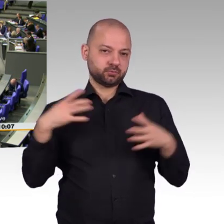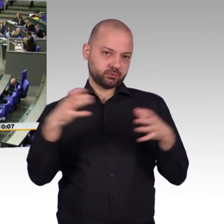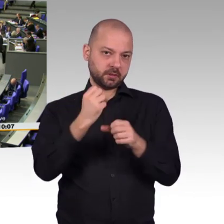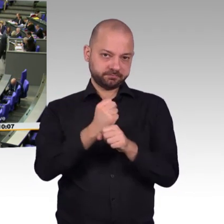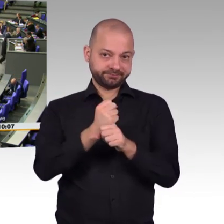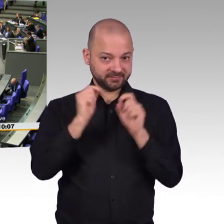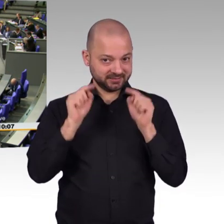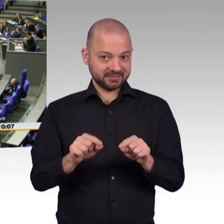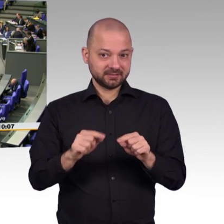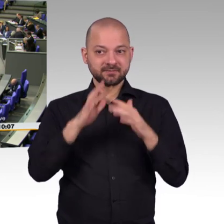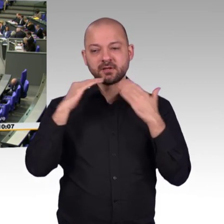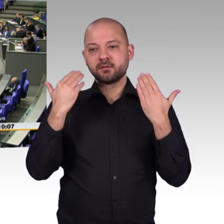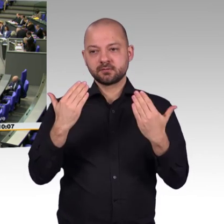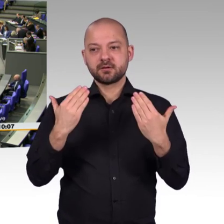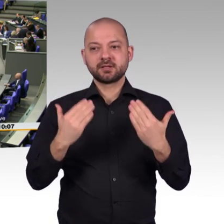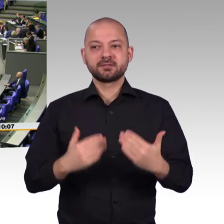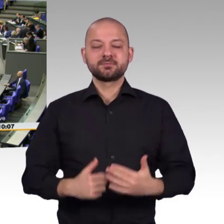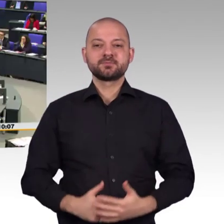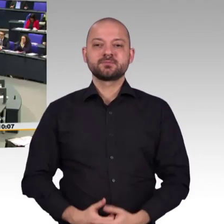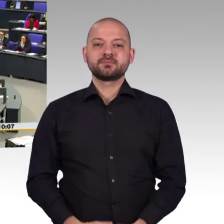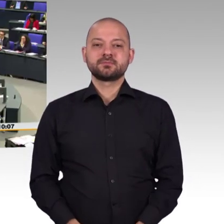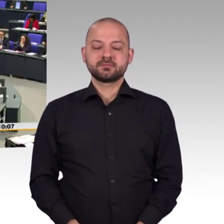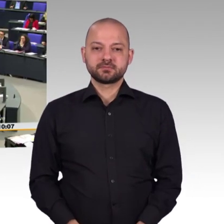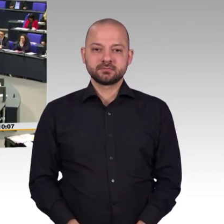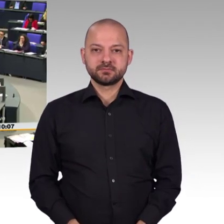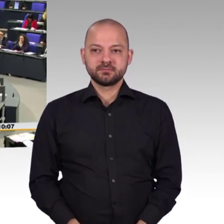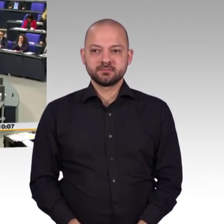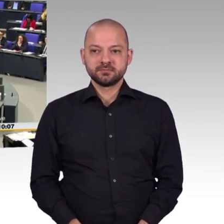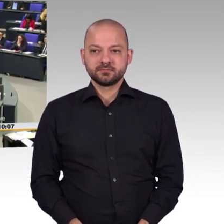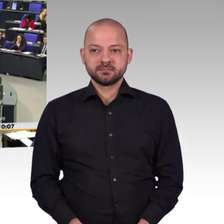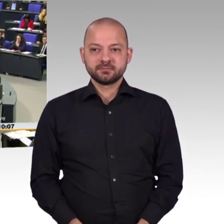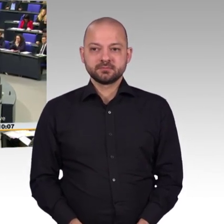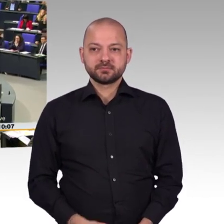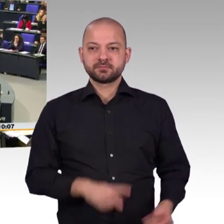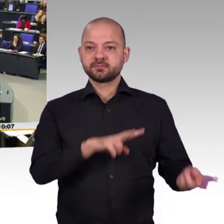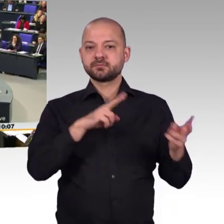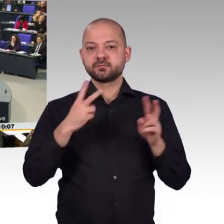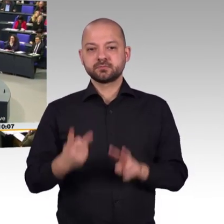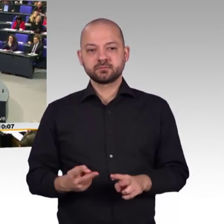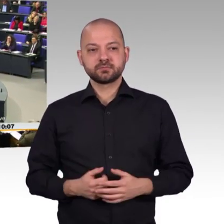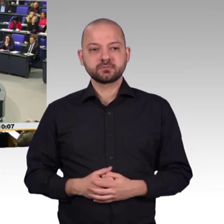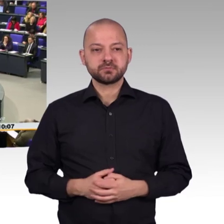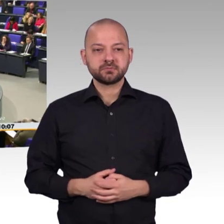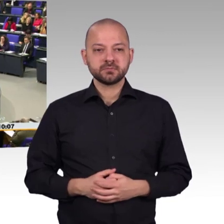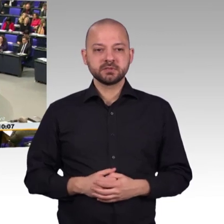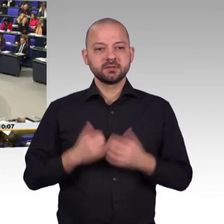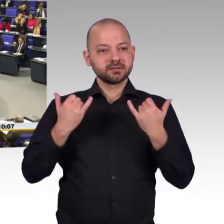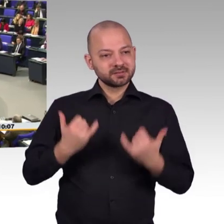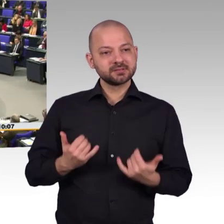Herr Präsident! Meine Damen und Herren! Hier sind 154 Seiten Umsetzungsstrategie der Bundesregierung. Das ist ein